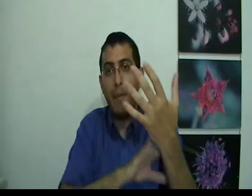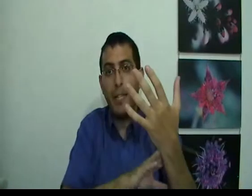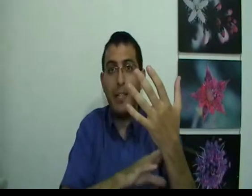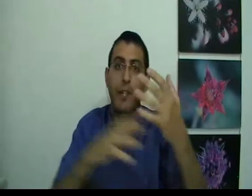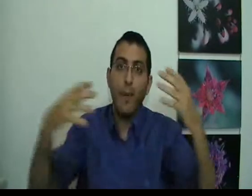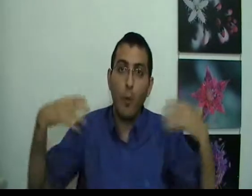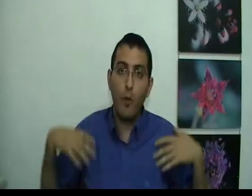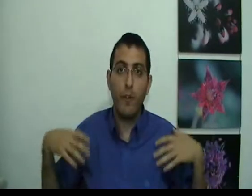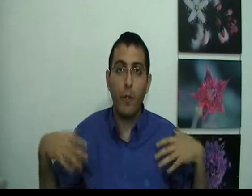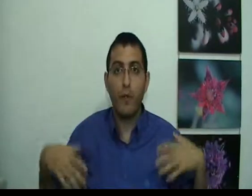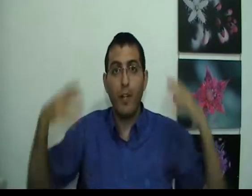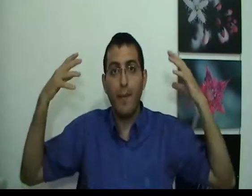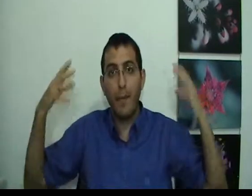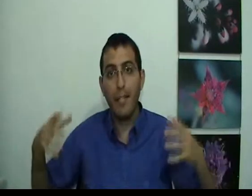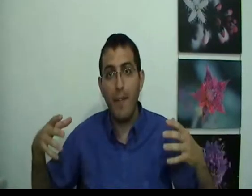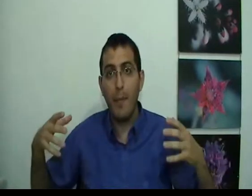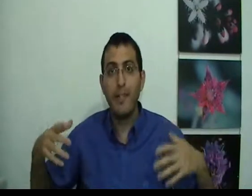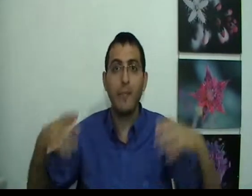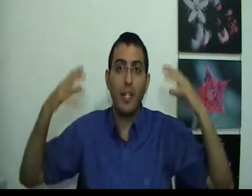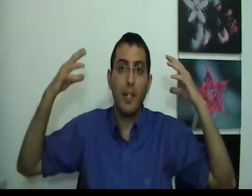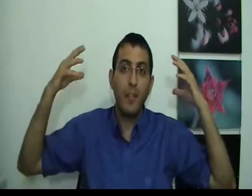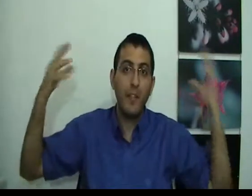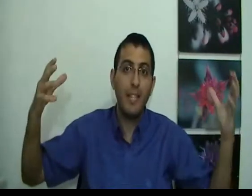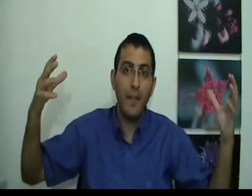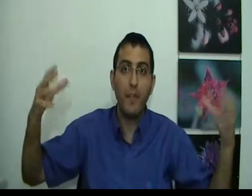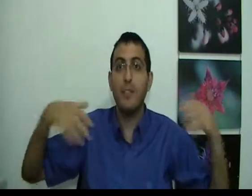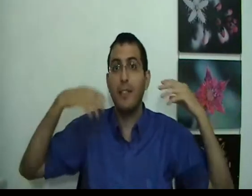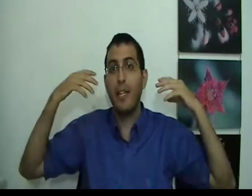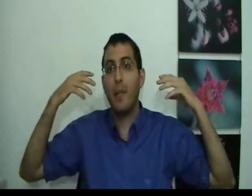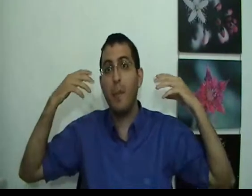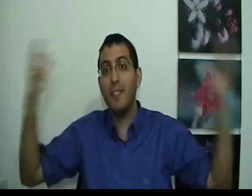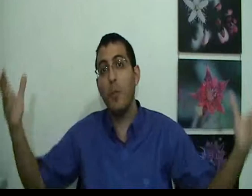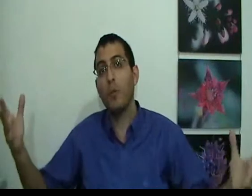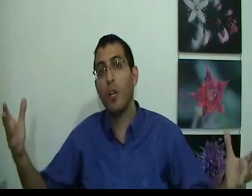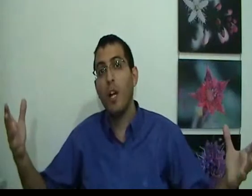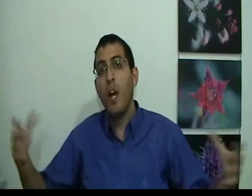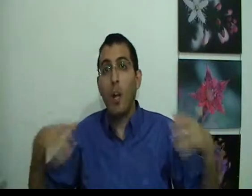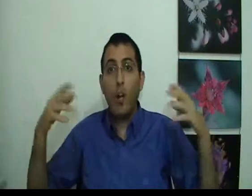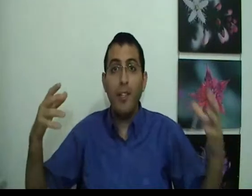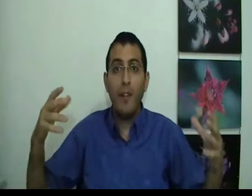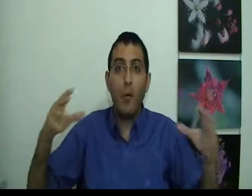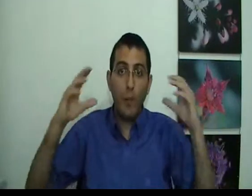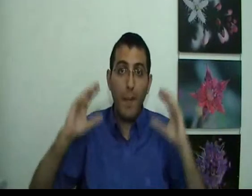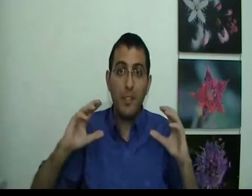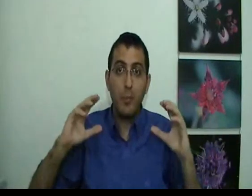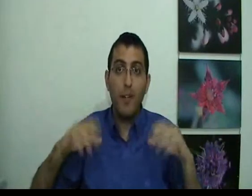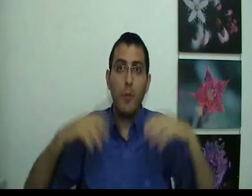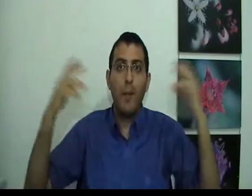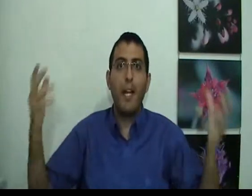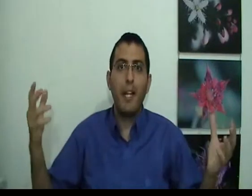היד וגם גוף וגוף הוא חלק מבן אדם, הבן אדם זה חלק מתפיסה ותפיסה זה חלק ממציאות כל דבר הוא גם עצמו אבל הוא גם חלק